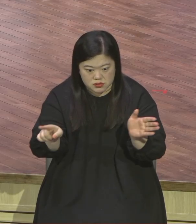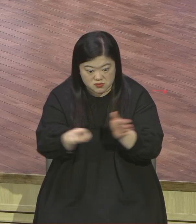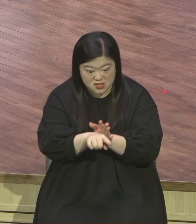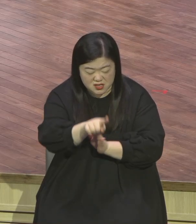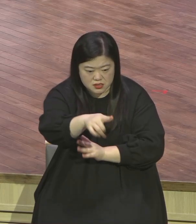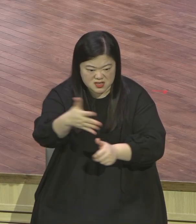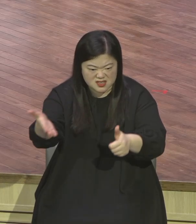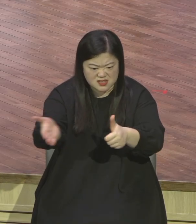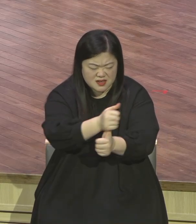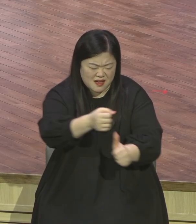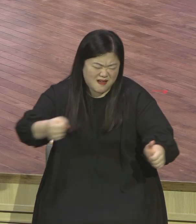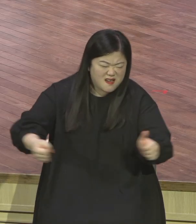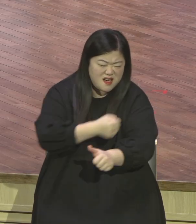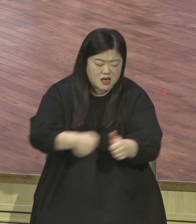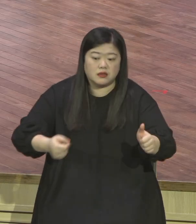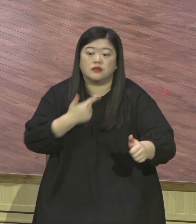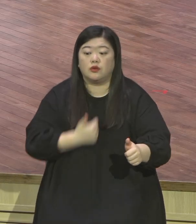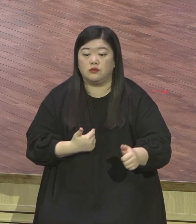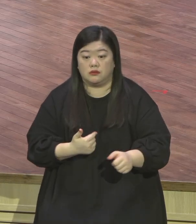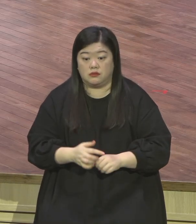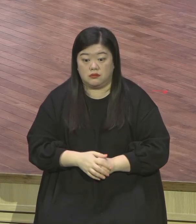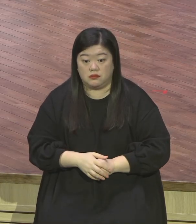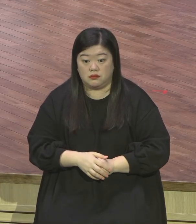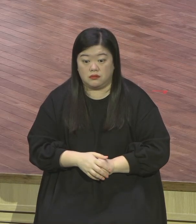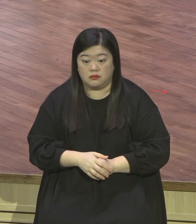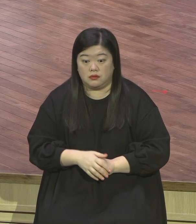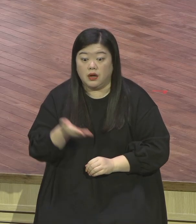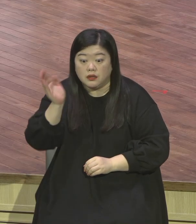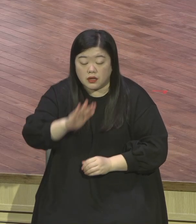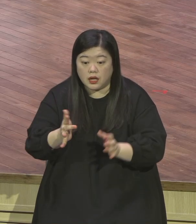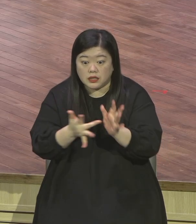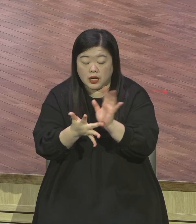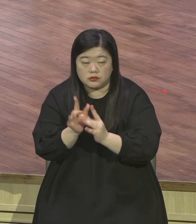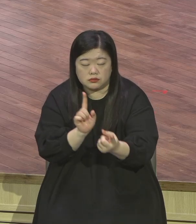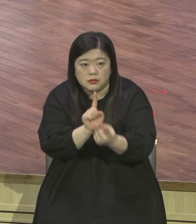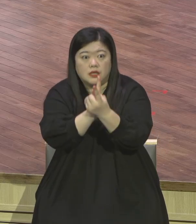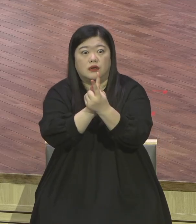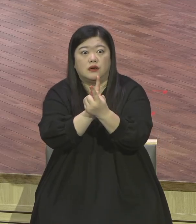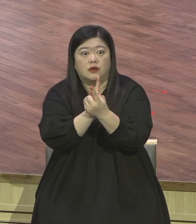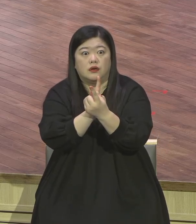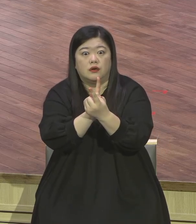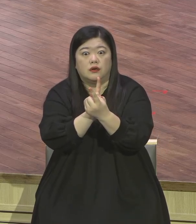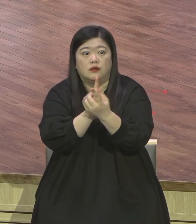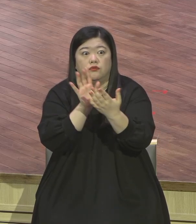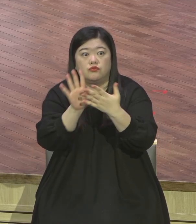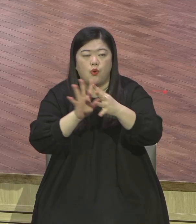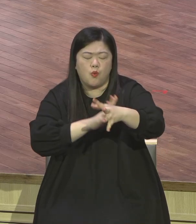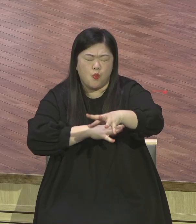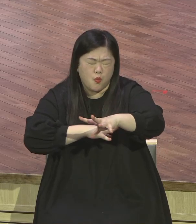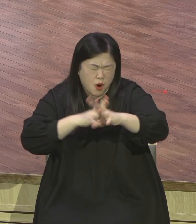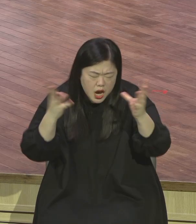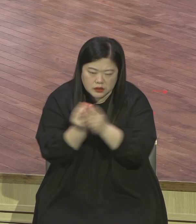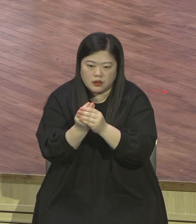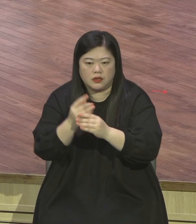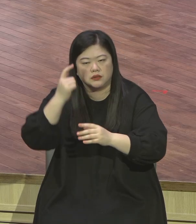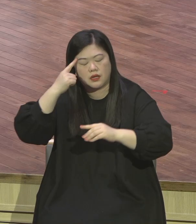가졌던 예털 다 깨버렸어요 다 박살내버렸어요 그 가치관 다 박살내버렸어요 완전히 깨버렸어요 뭐가 됐어요